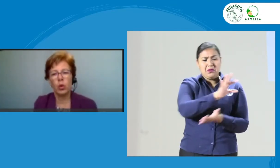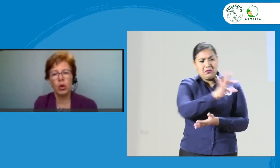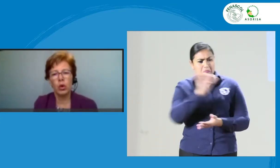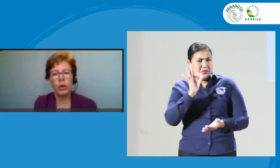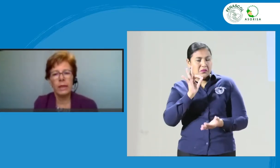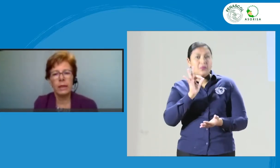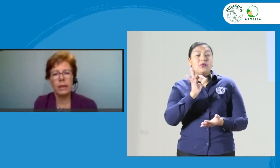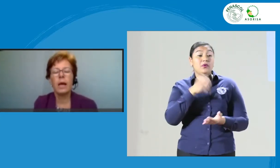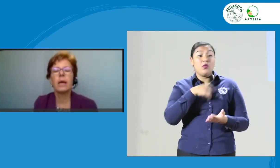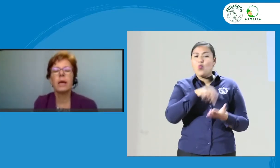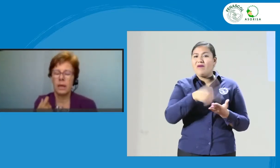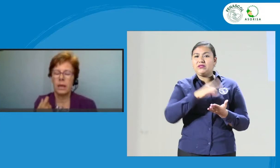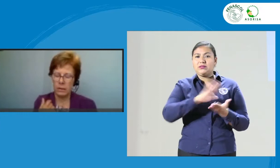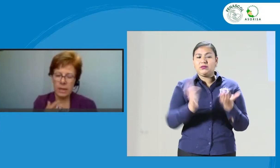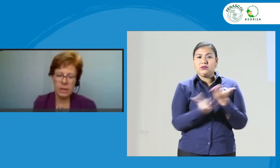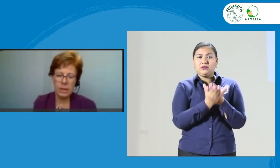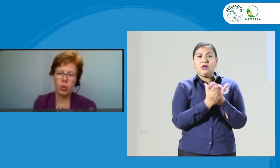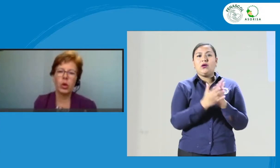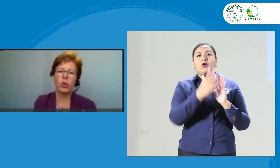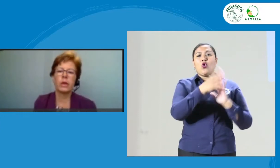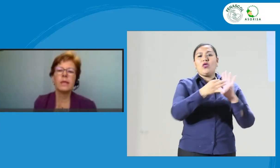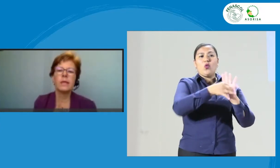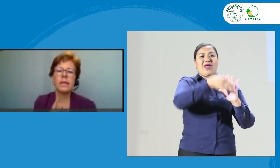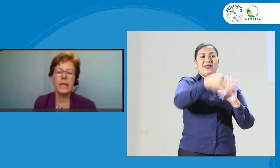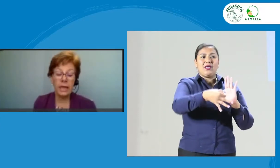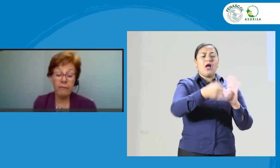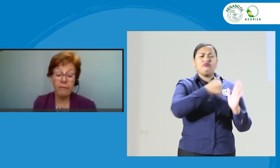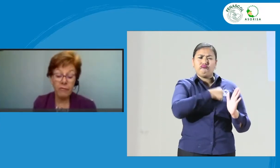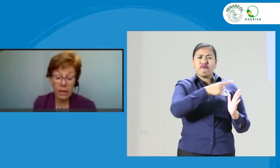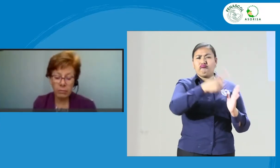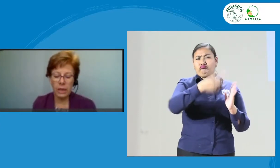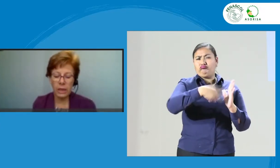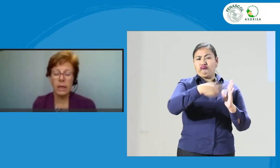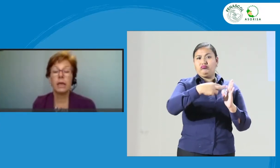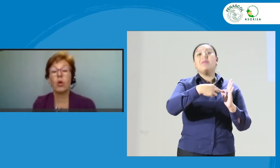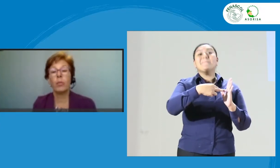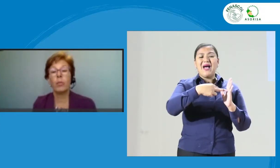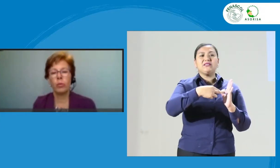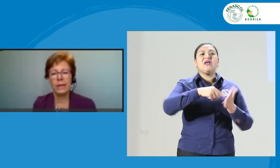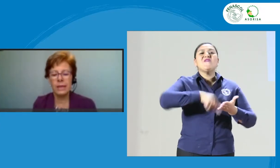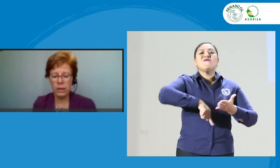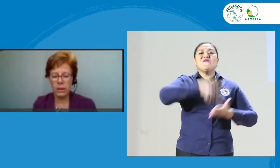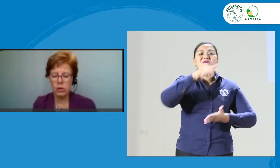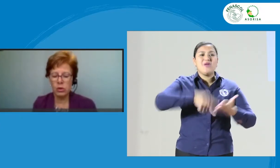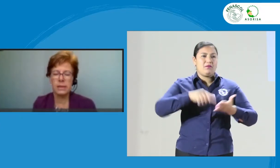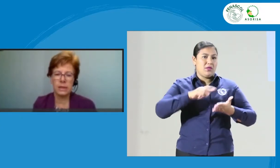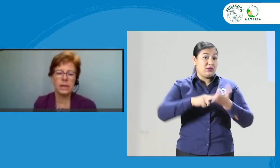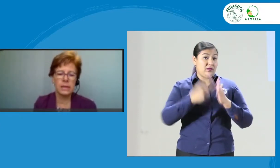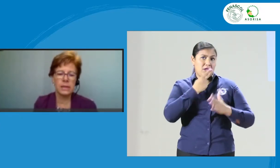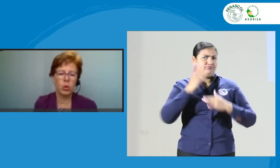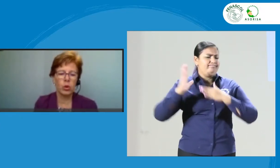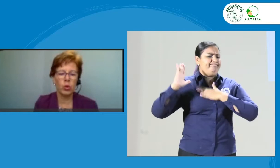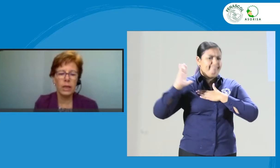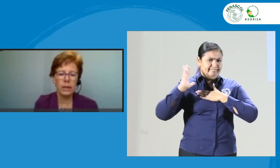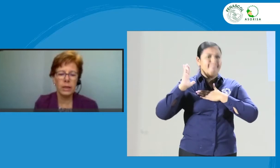código de ética. Me aseguro que lo revise y que firme comprometiéndose a seguir ese código de ética.